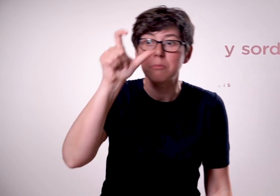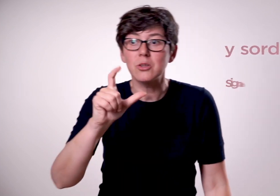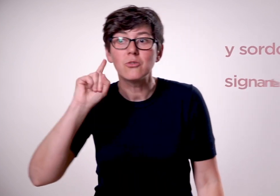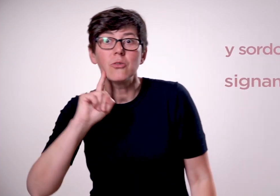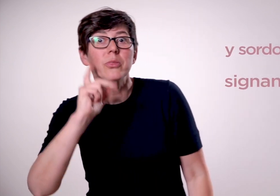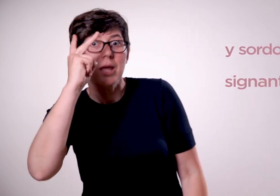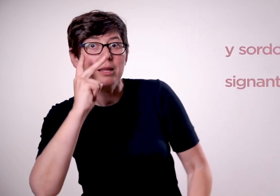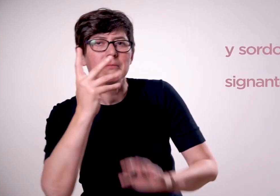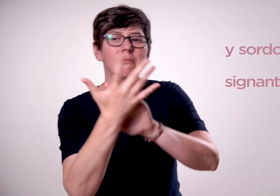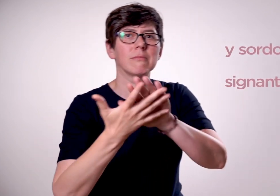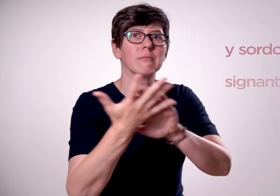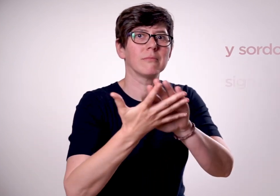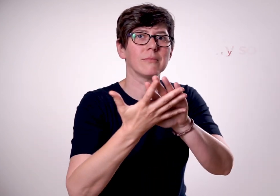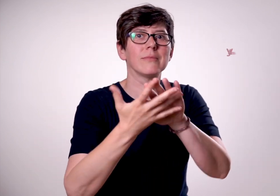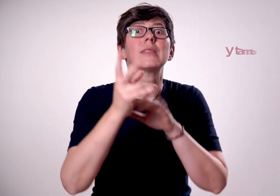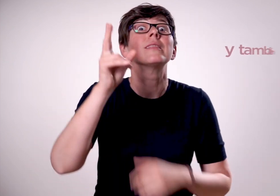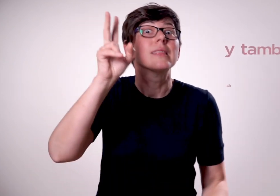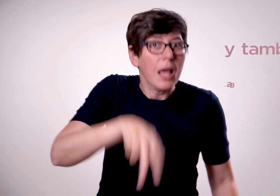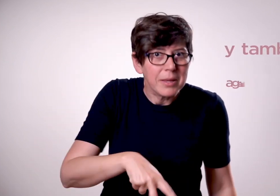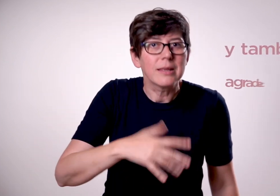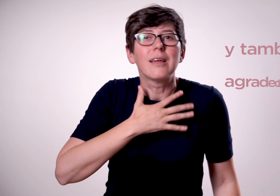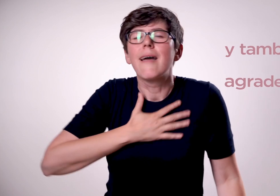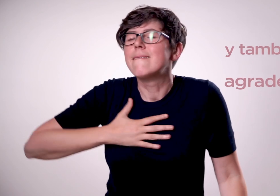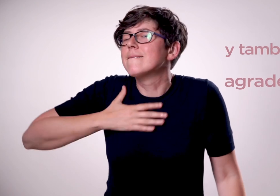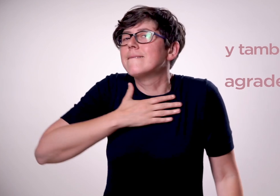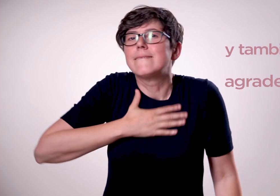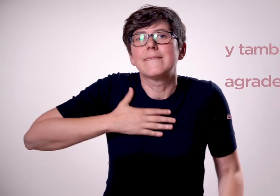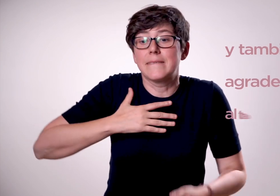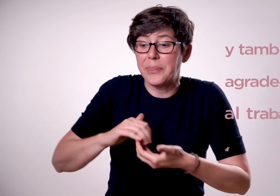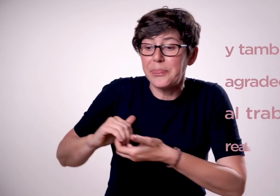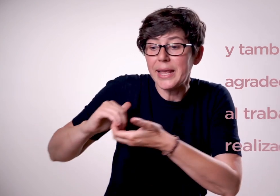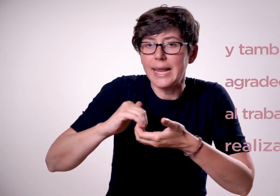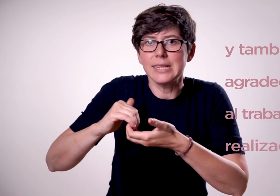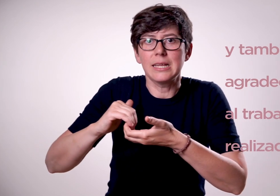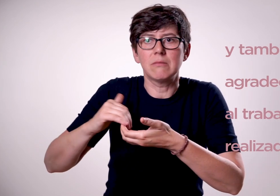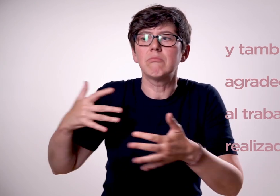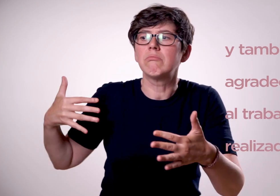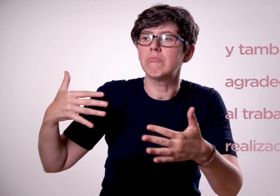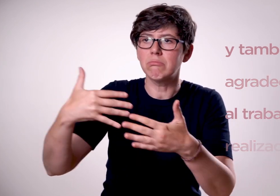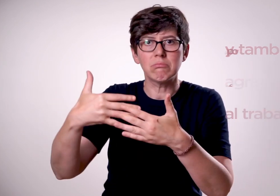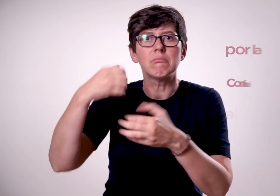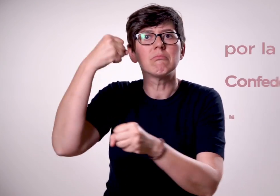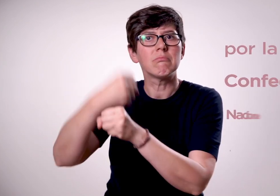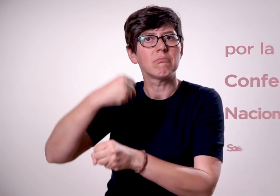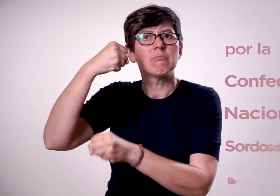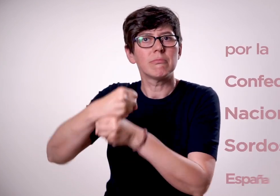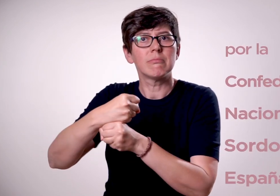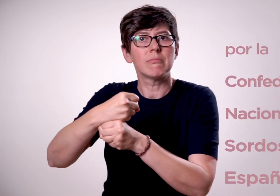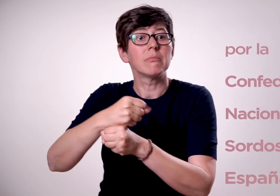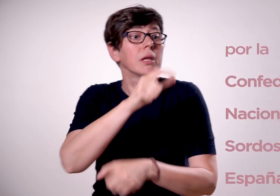sordociegas signantes y también un agradecimiento al trabajo realizado por la Confederación Nacional de